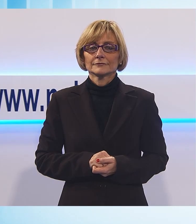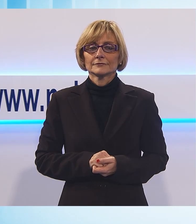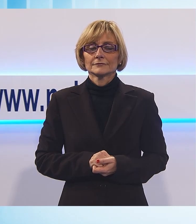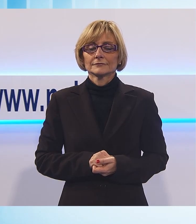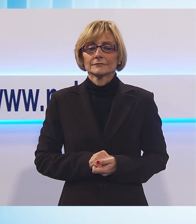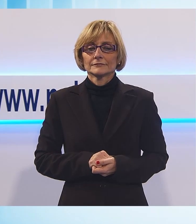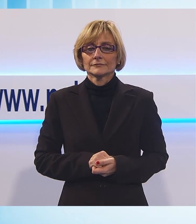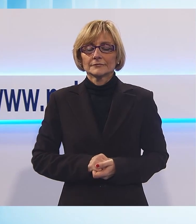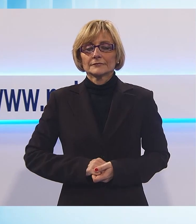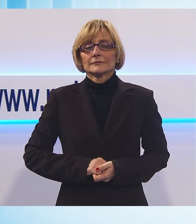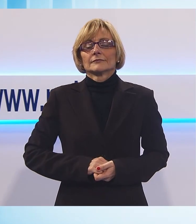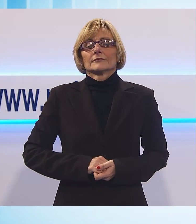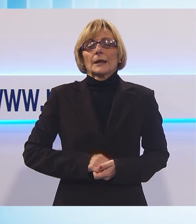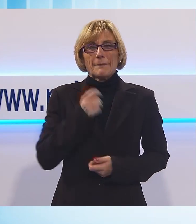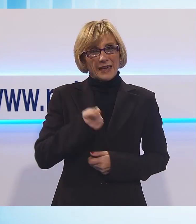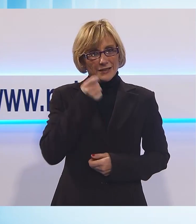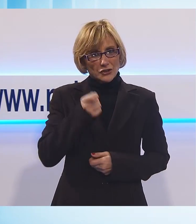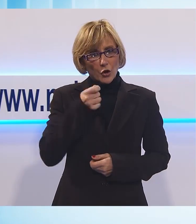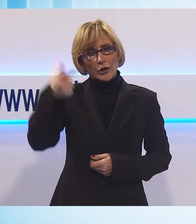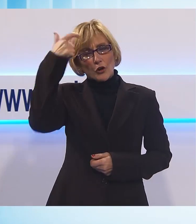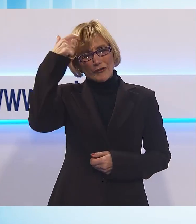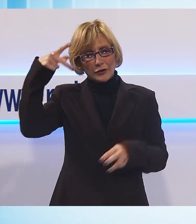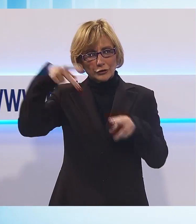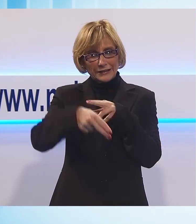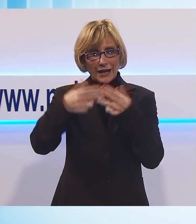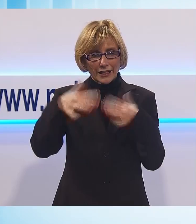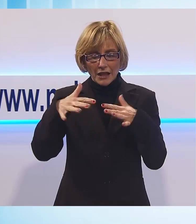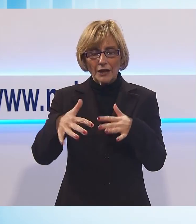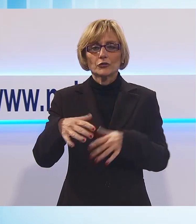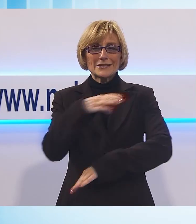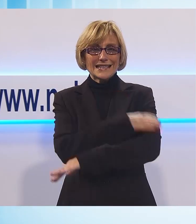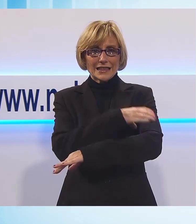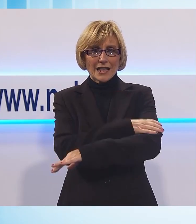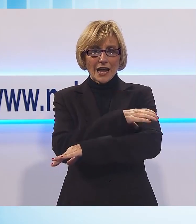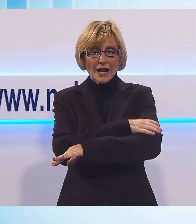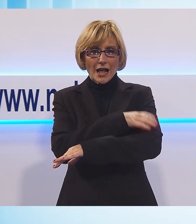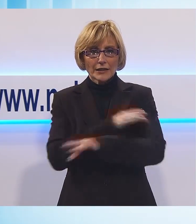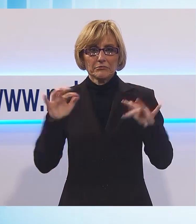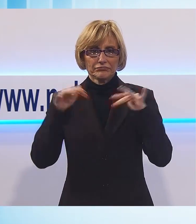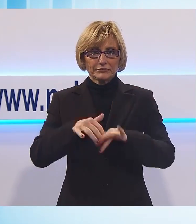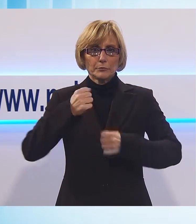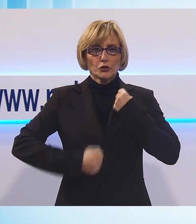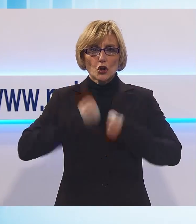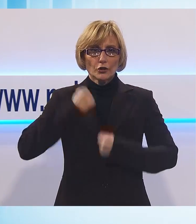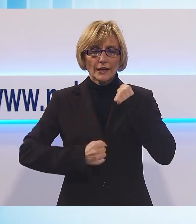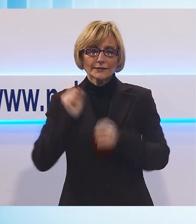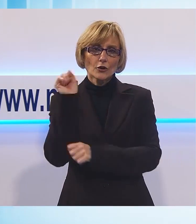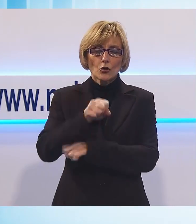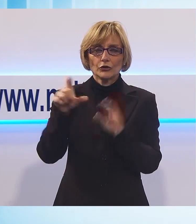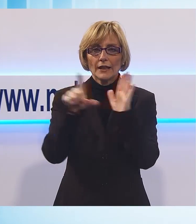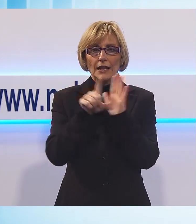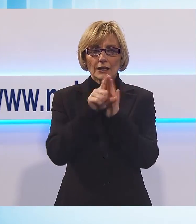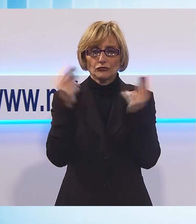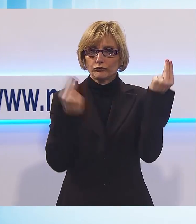Il governo taglia le pensioni, sindacati in piazza per protestare contro la legge di bilancio, anche a livello provinciale